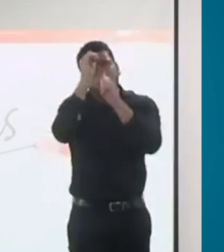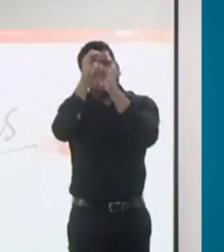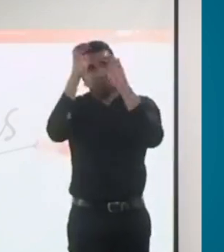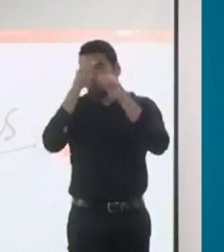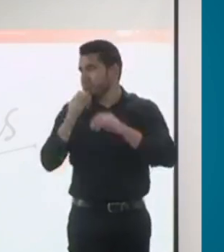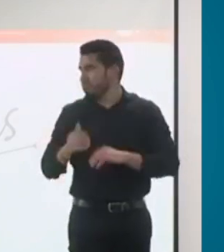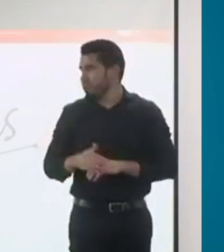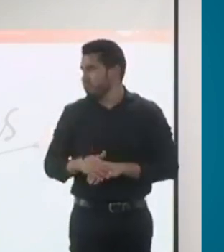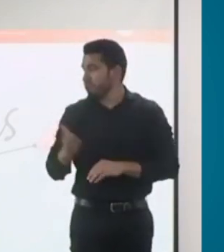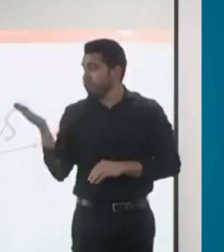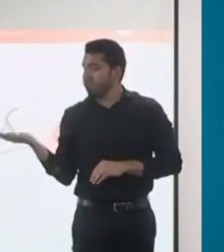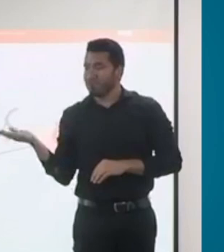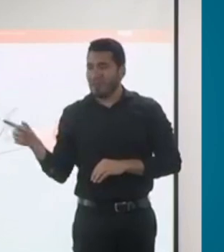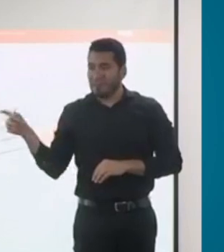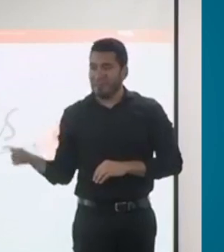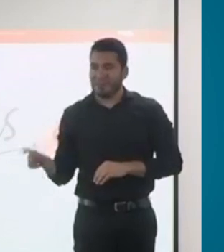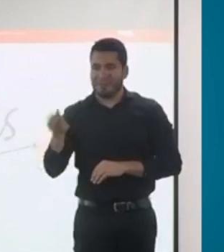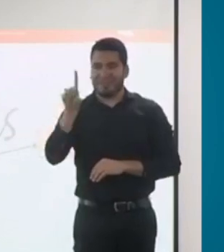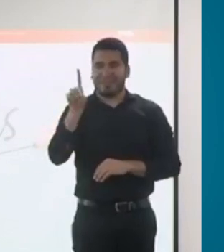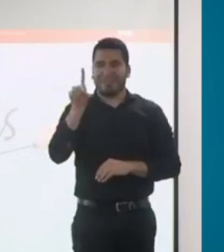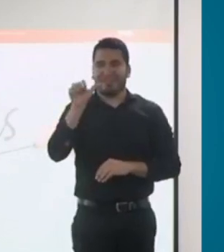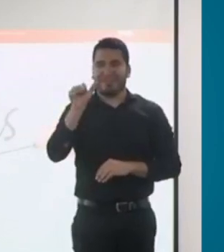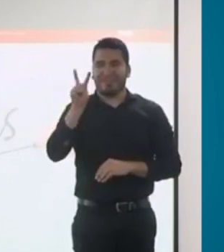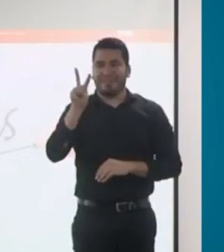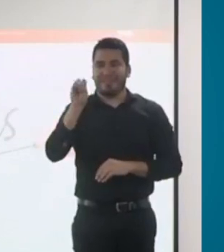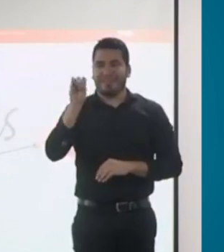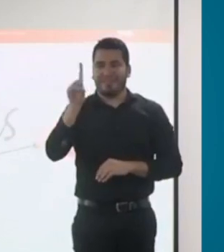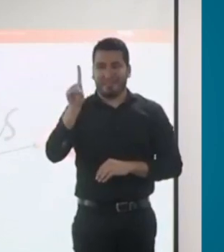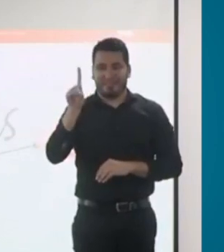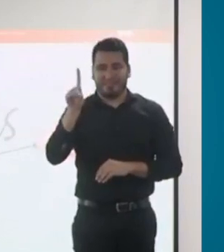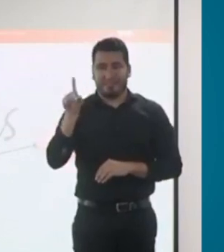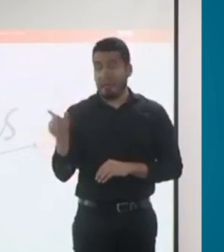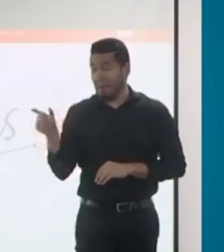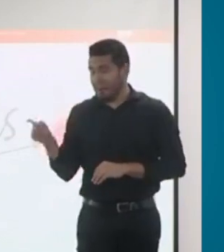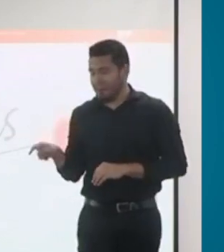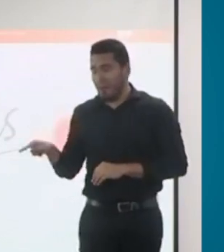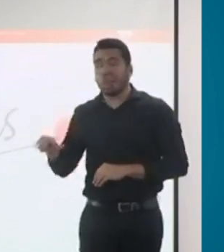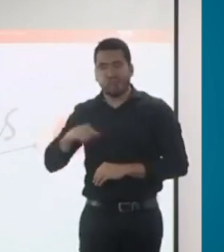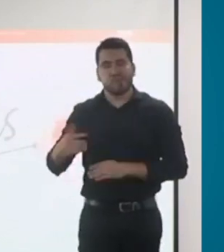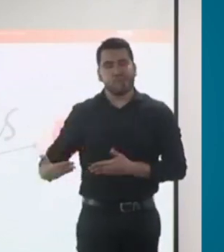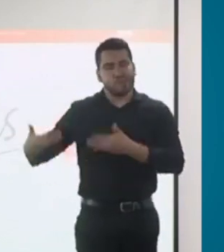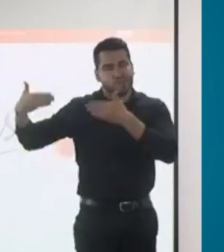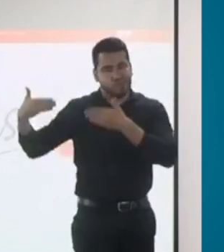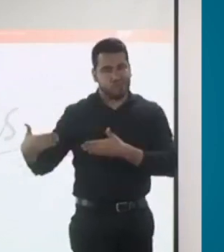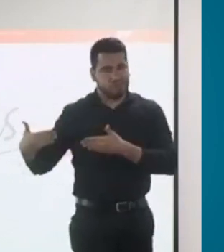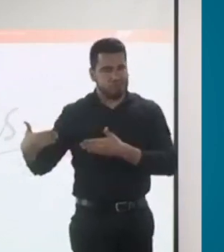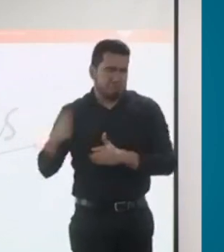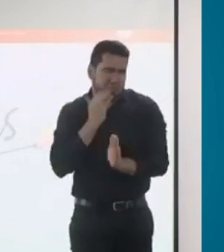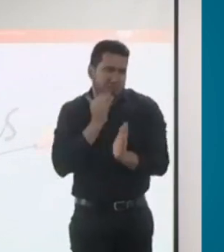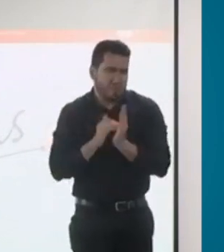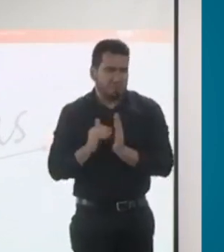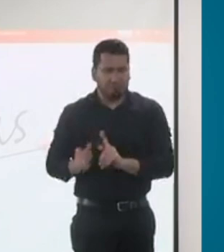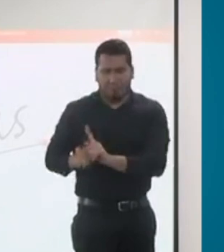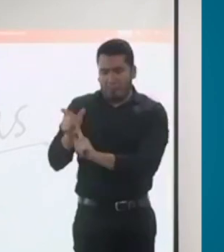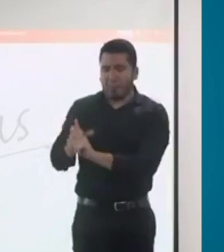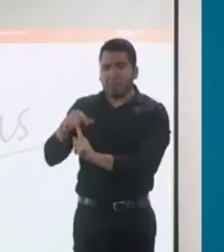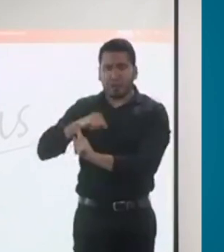David Fernando. David Fernando es una persona con discapacidad y él necesita su certificado de